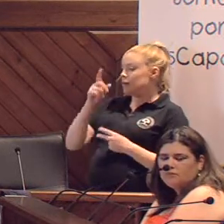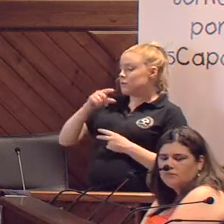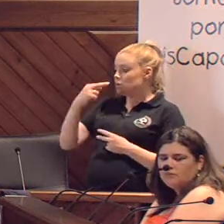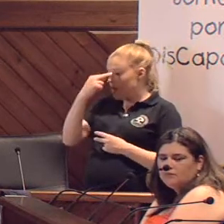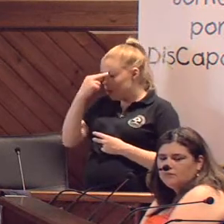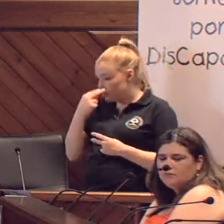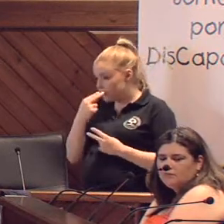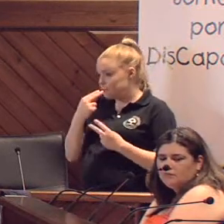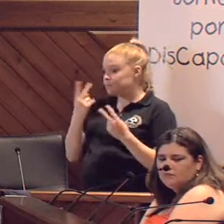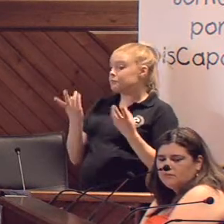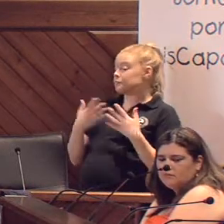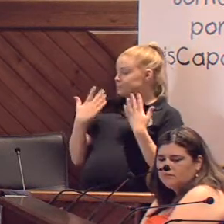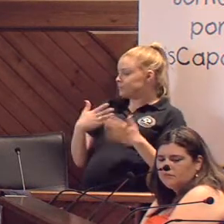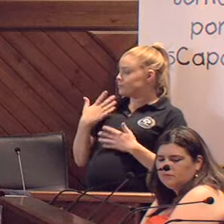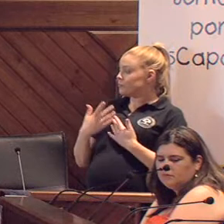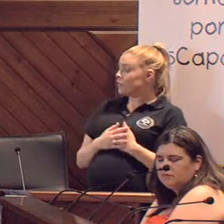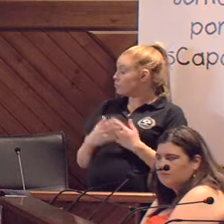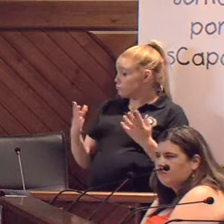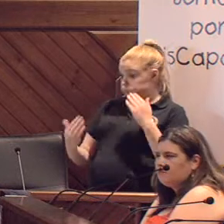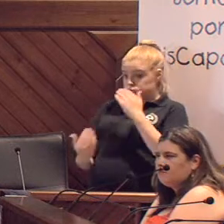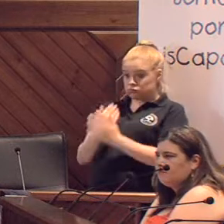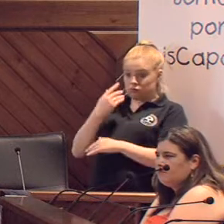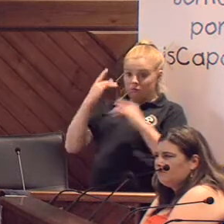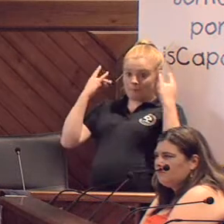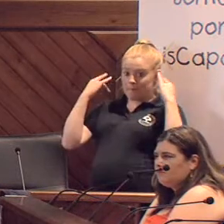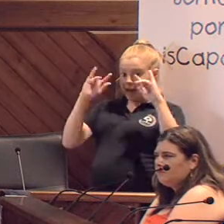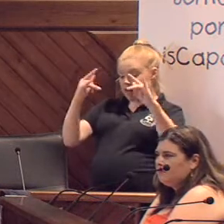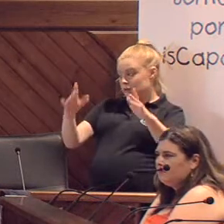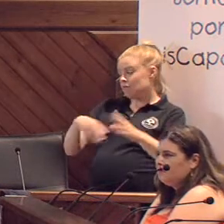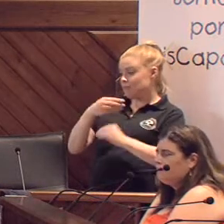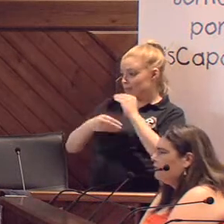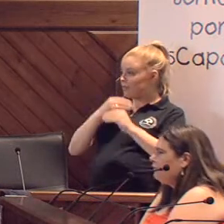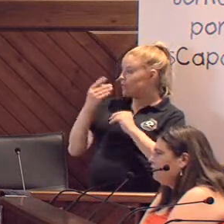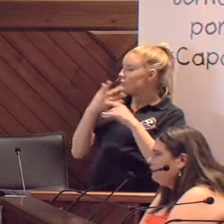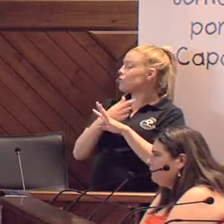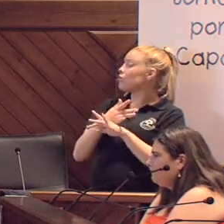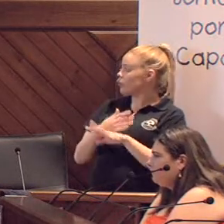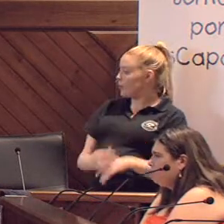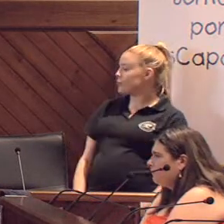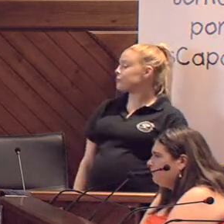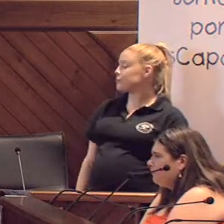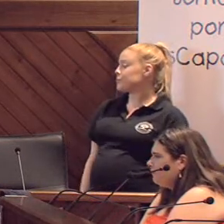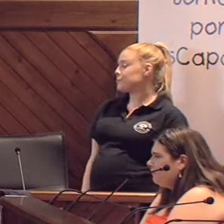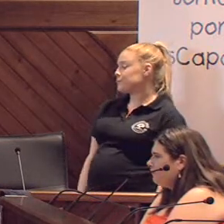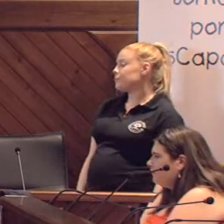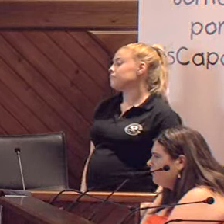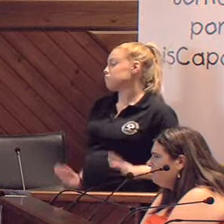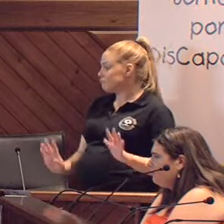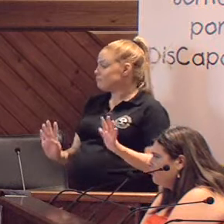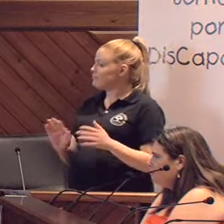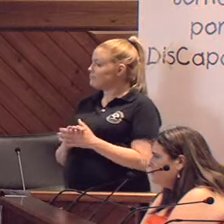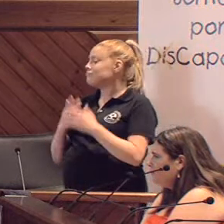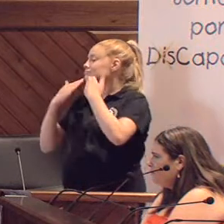visibilidad y, precisamente, estuvimos toda la mañana en el Paso de Unasco de Tondo haciendo esa actividad. Así que, mira,